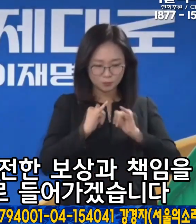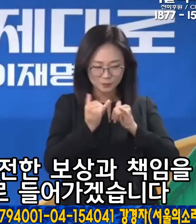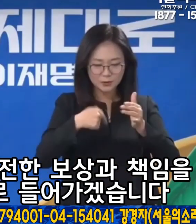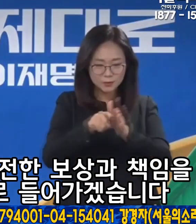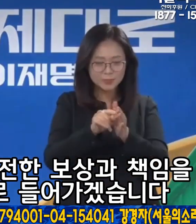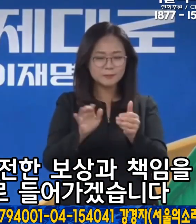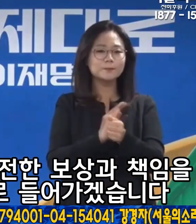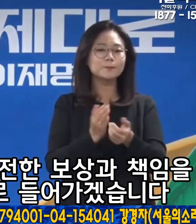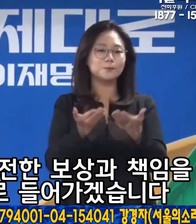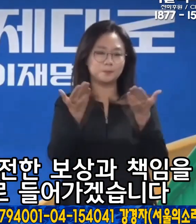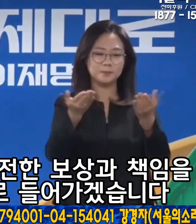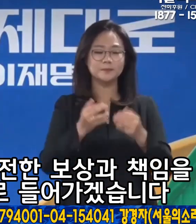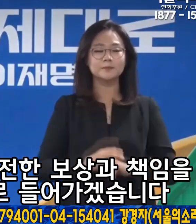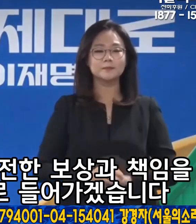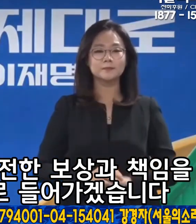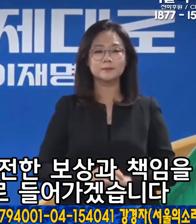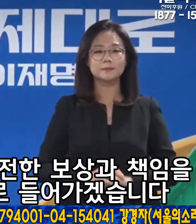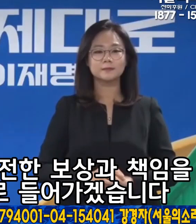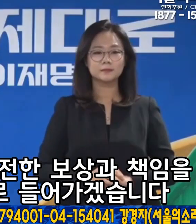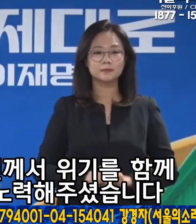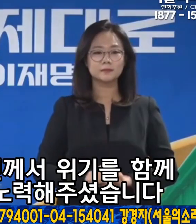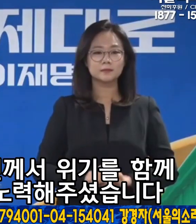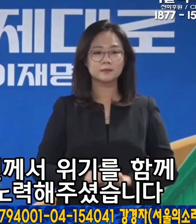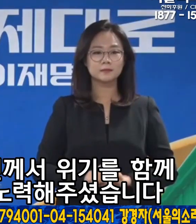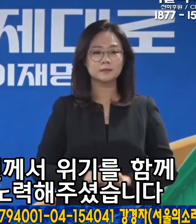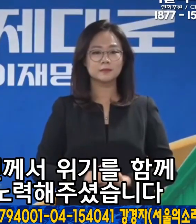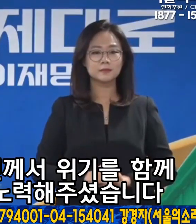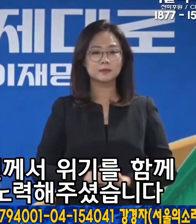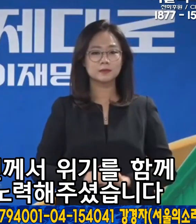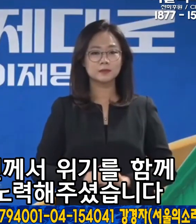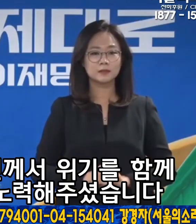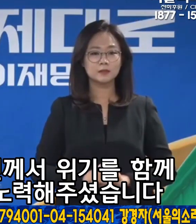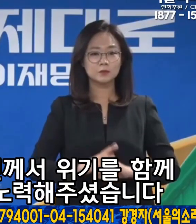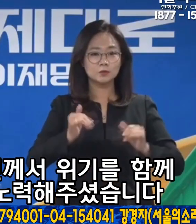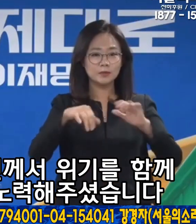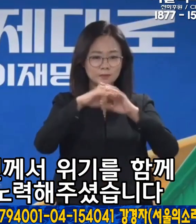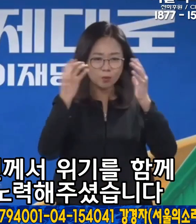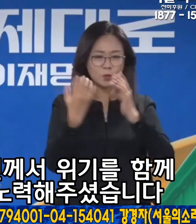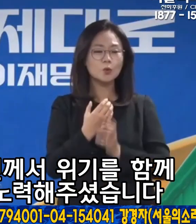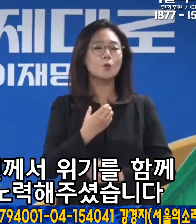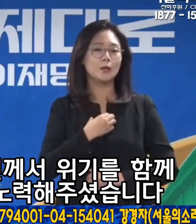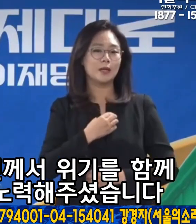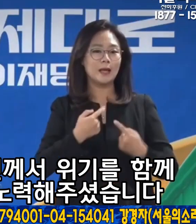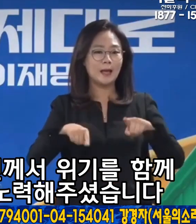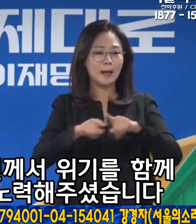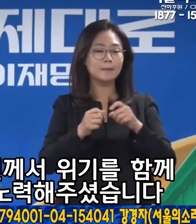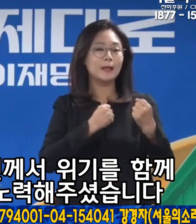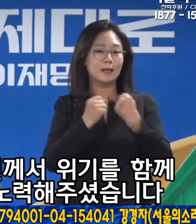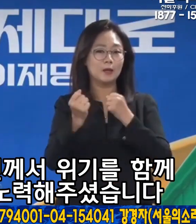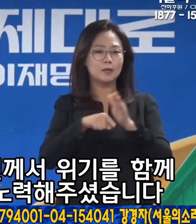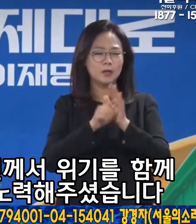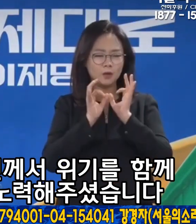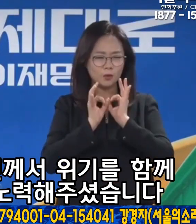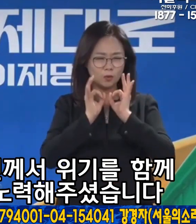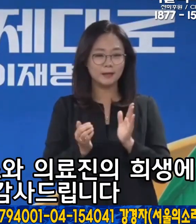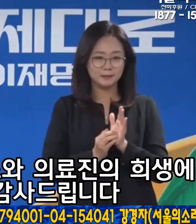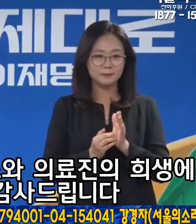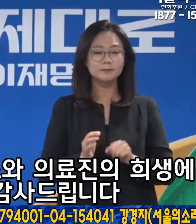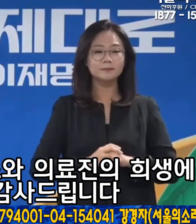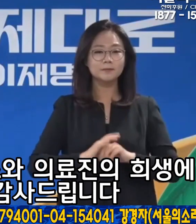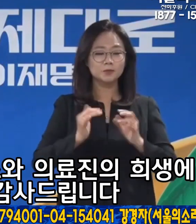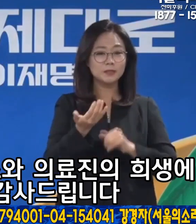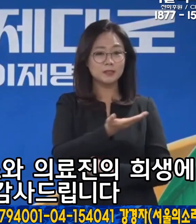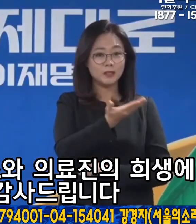국민 속으로 들어가겠습니다. 그동안 모든 국민께서 위기를 함께 이겨내기 위해 노력해 주셨습니다.